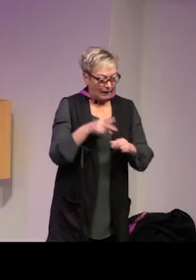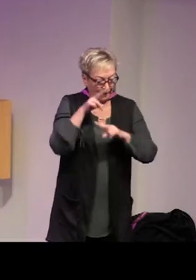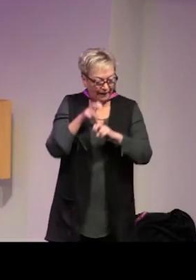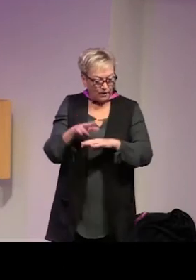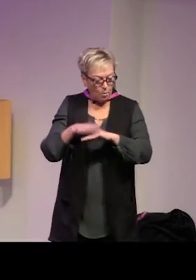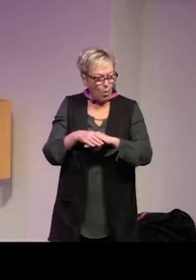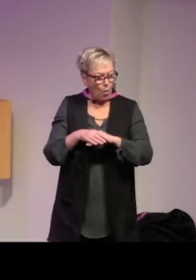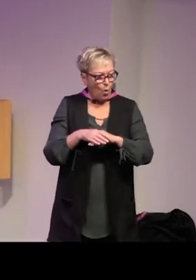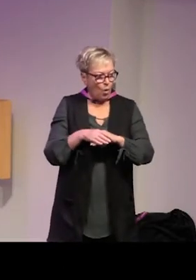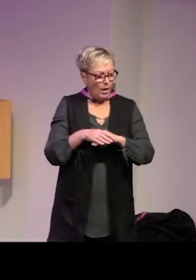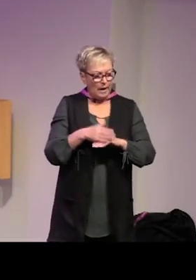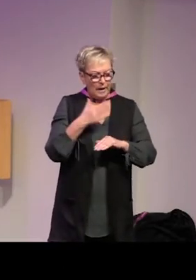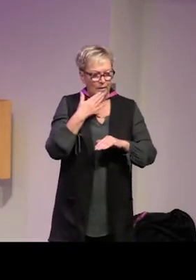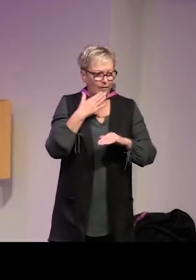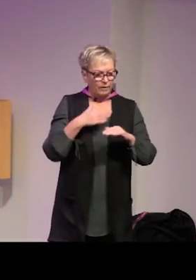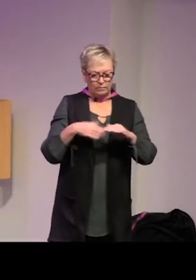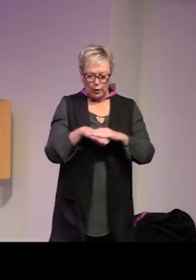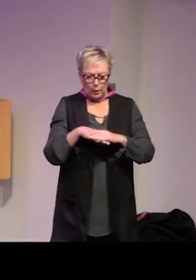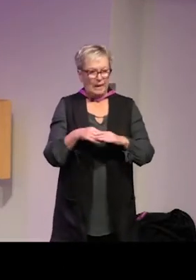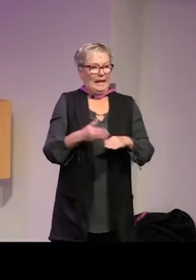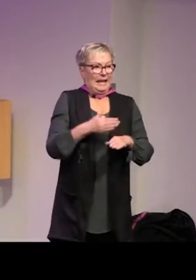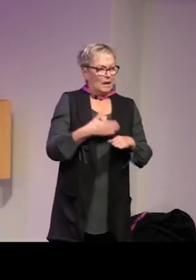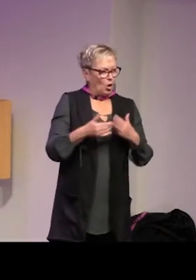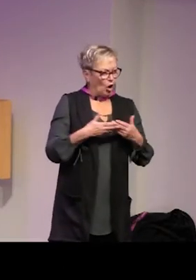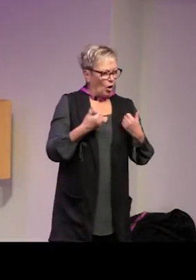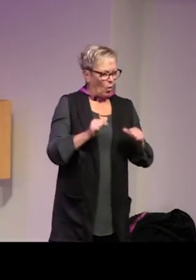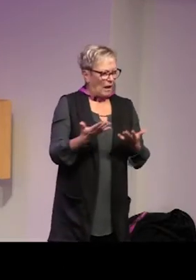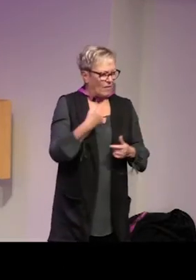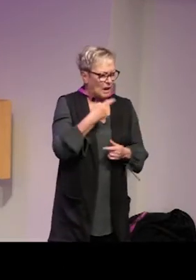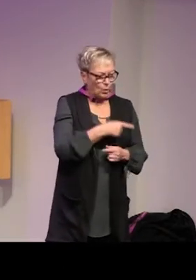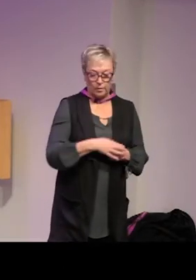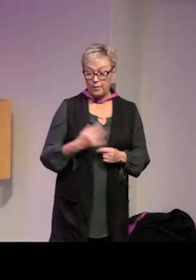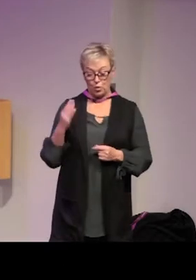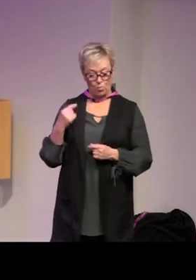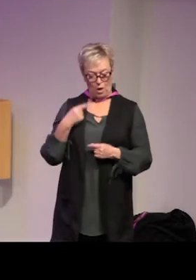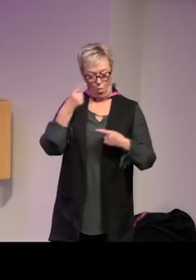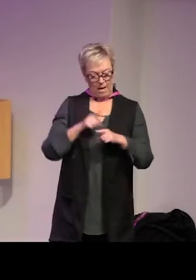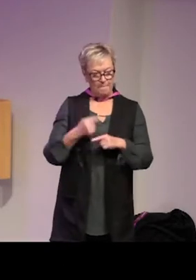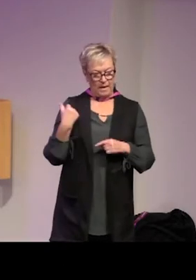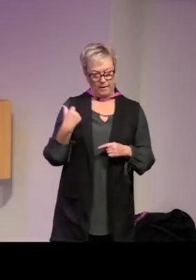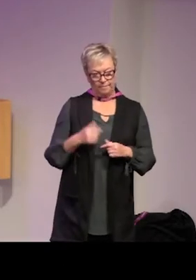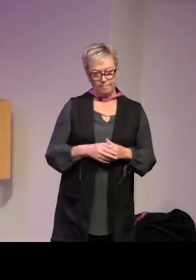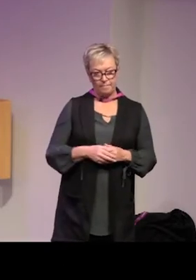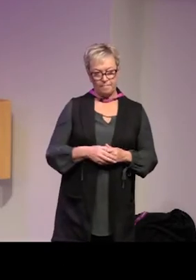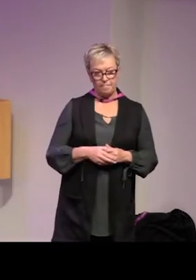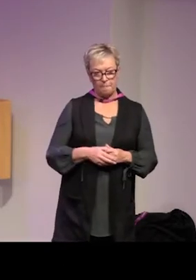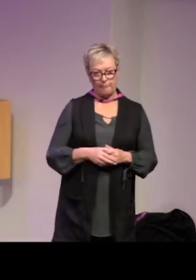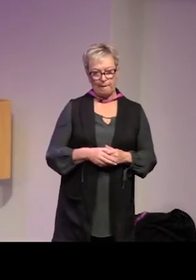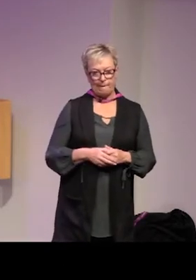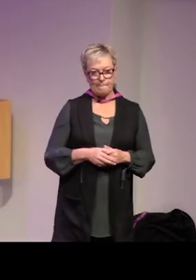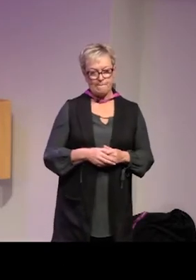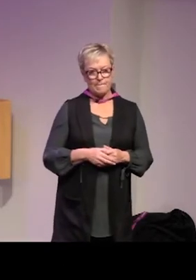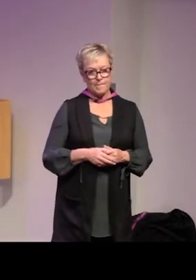sak där att man inte tar reda på riktigt grund andra innan man gör åtgärderna eller vad säger du Jo men jag håller med är den på